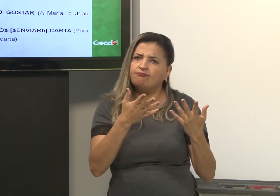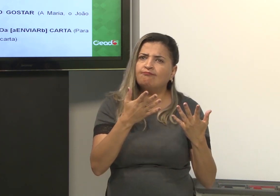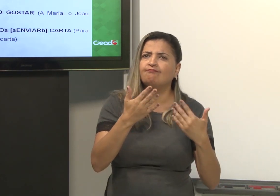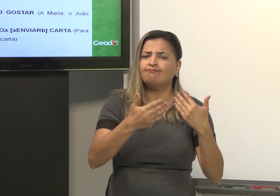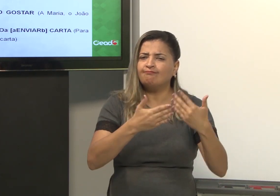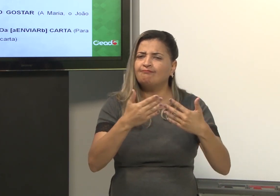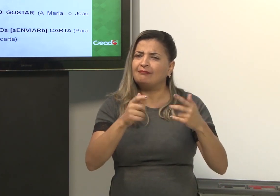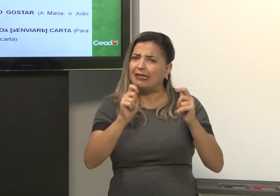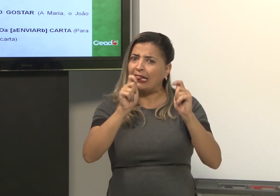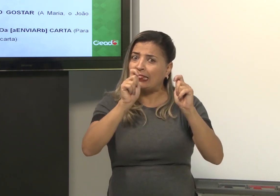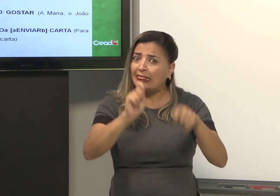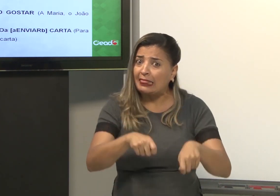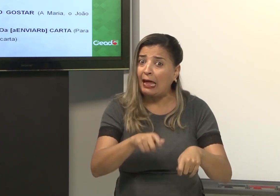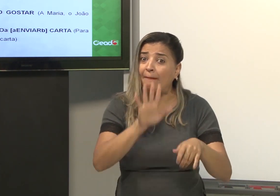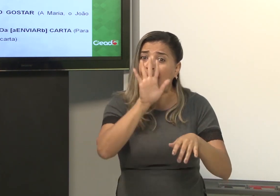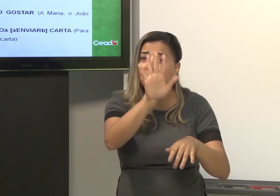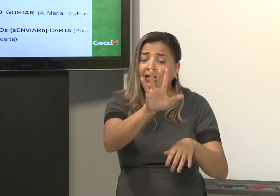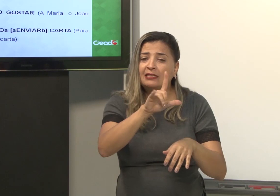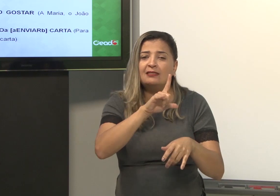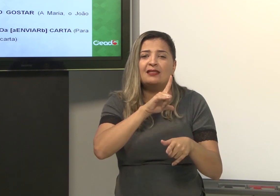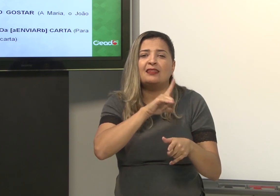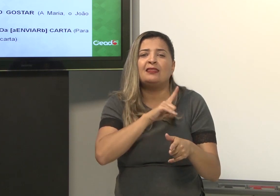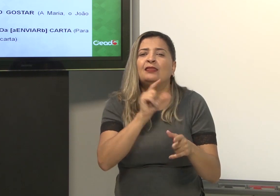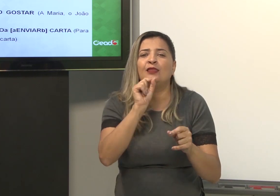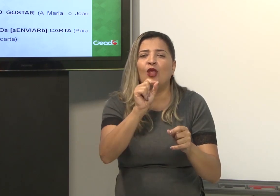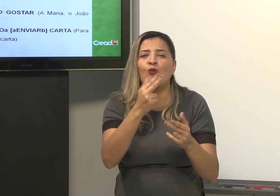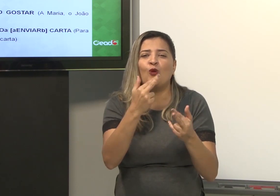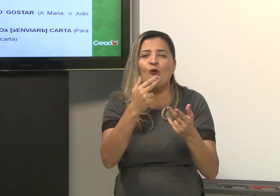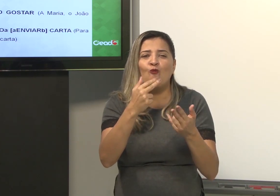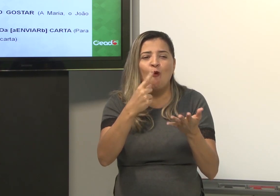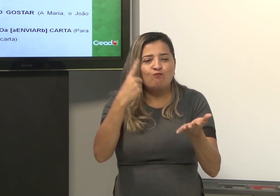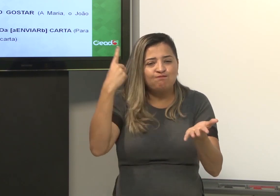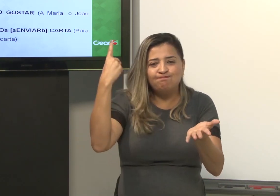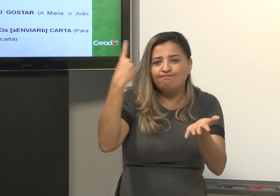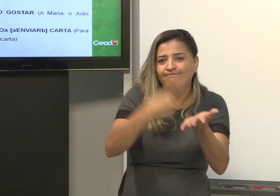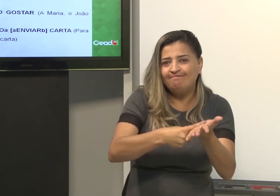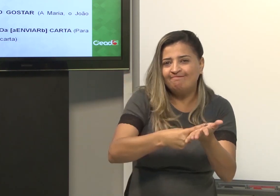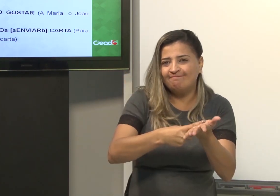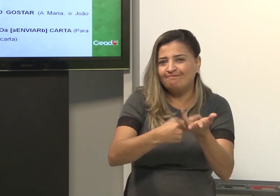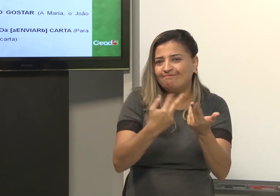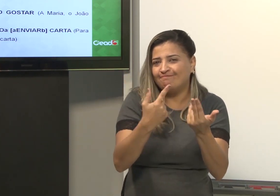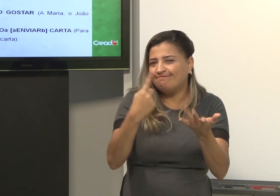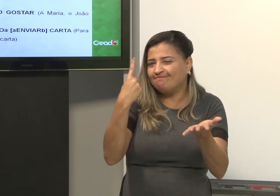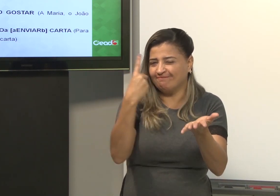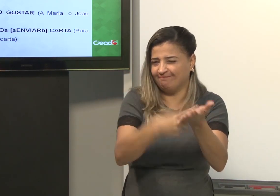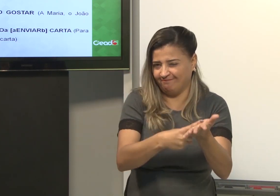usar essas ordens. Mas, tem que ter uma marcação